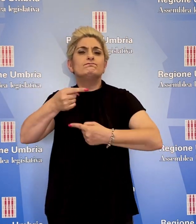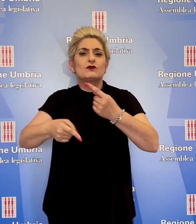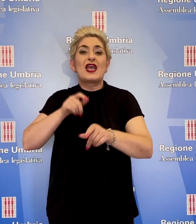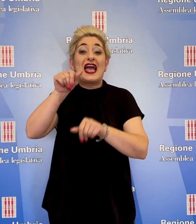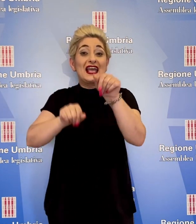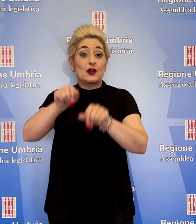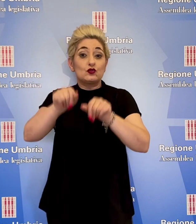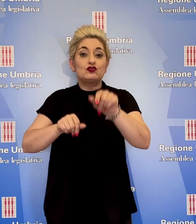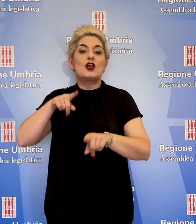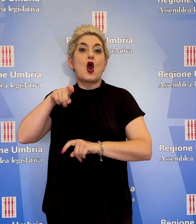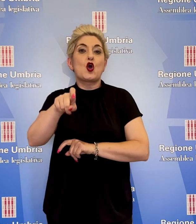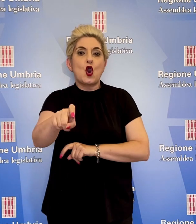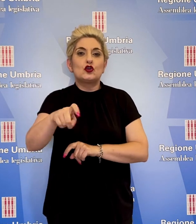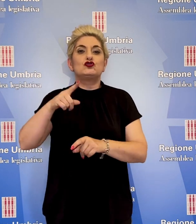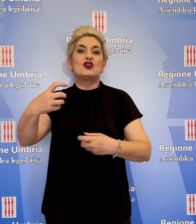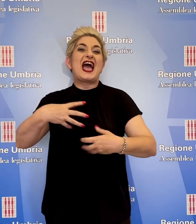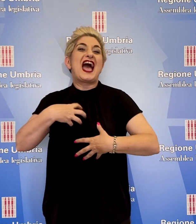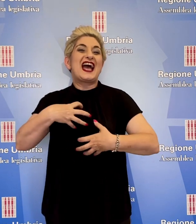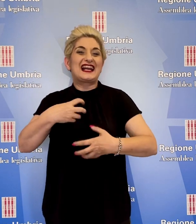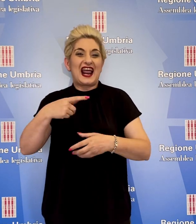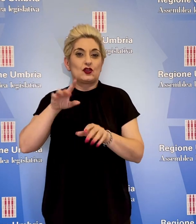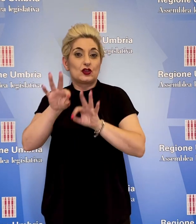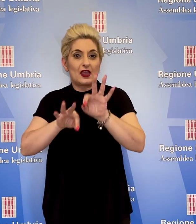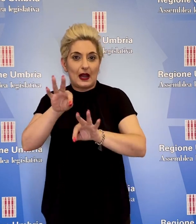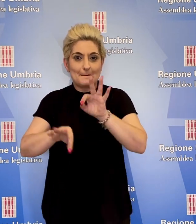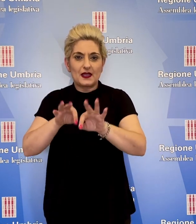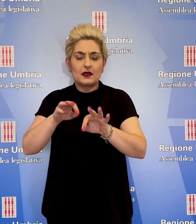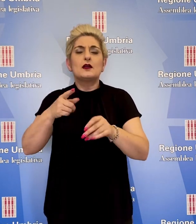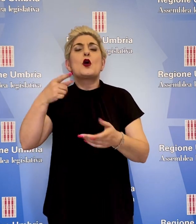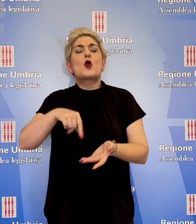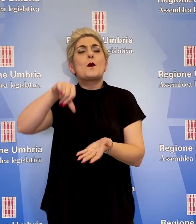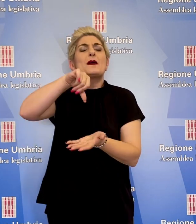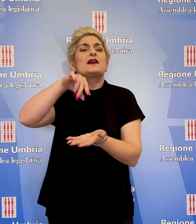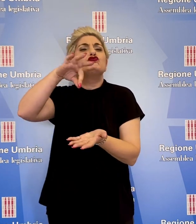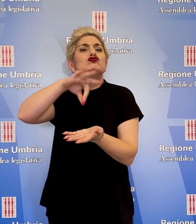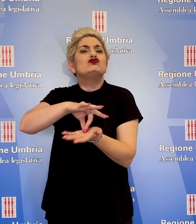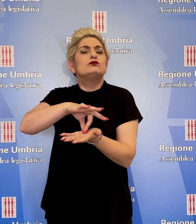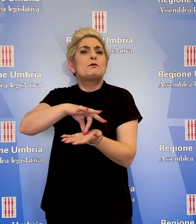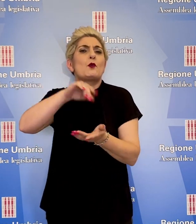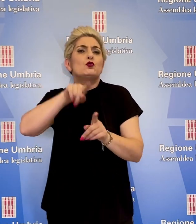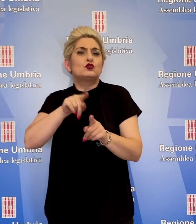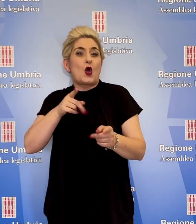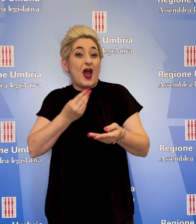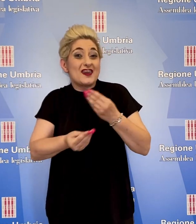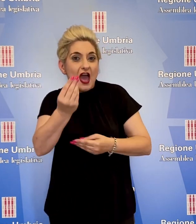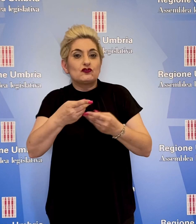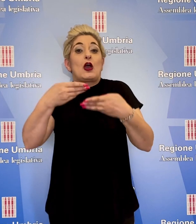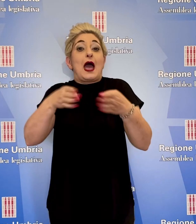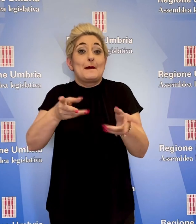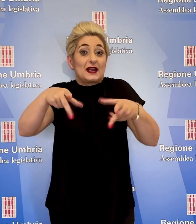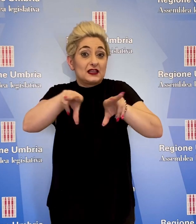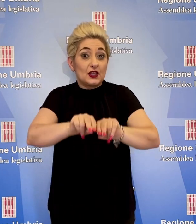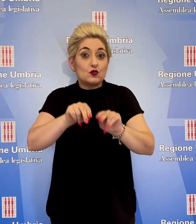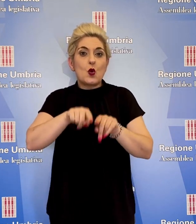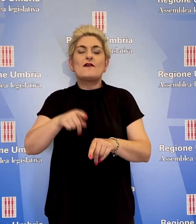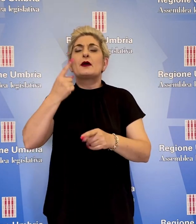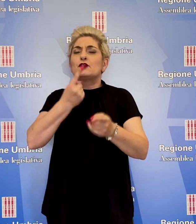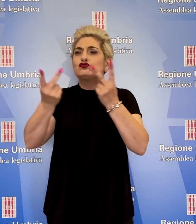chirurgia, oncologia, radioterapia. È prevista la riattivazione del punto nascita e stiamo recuperando personale, ha detto l